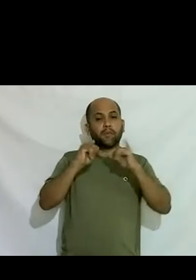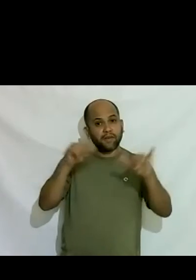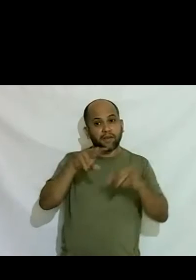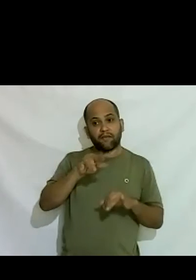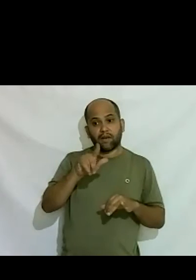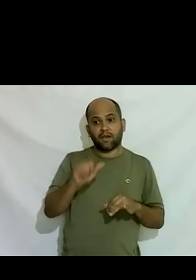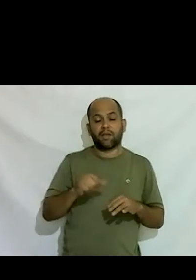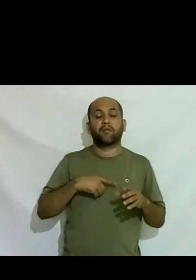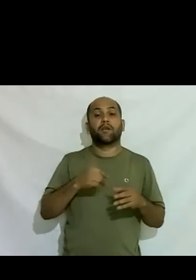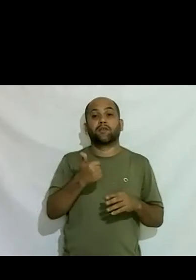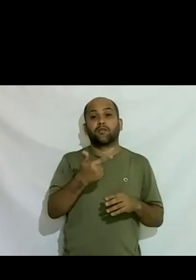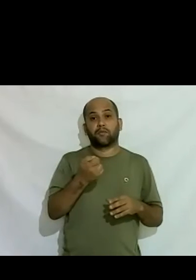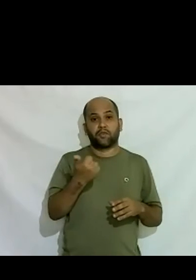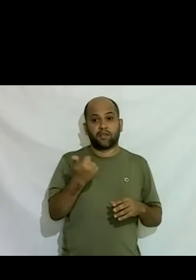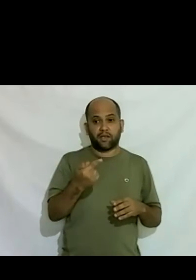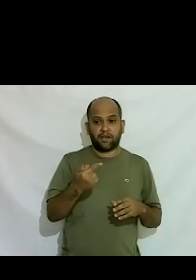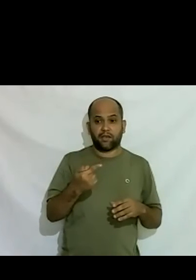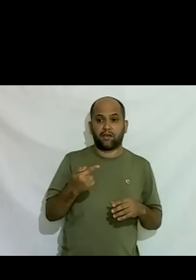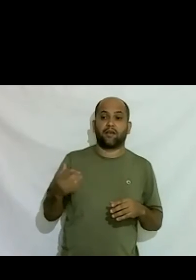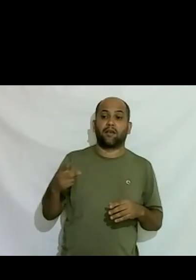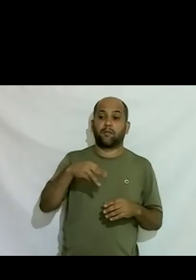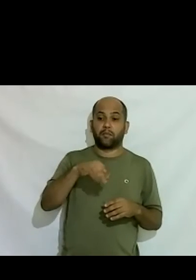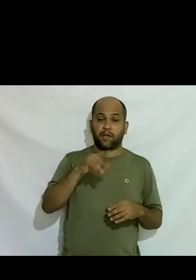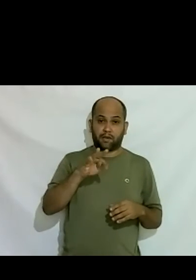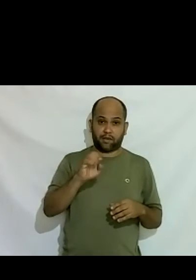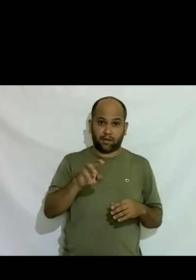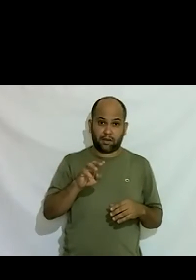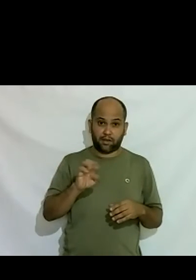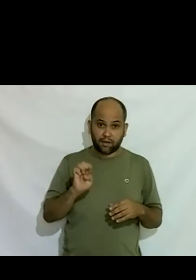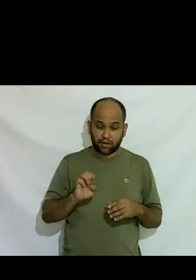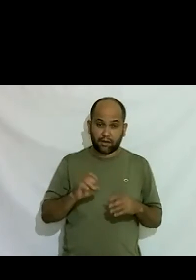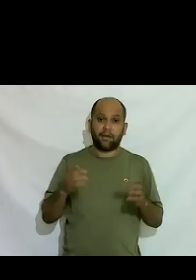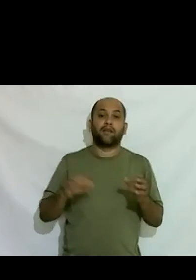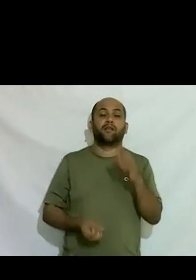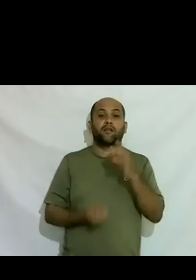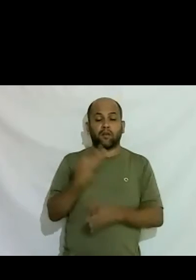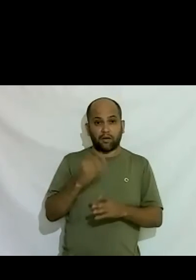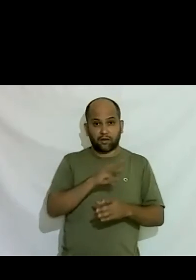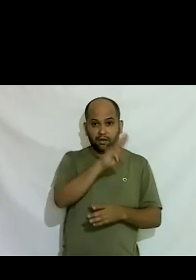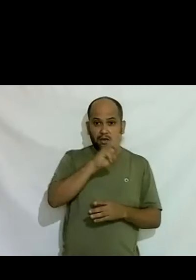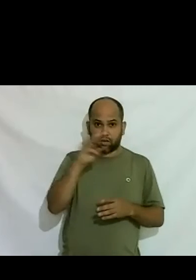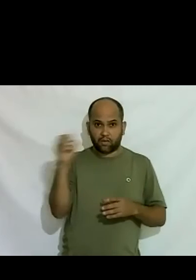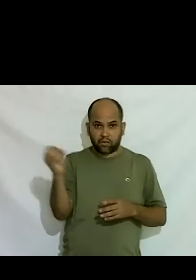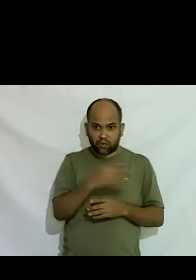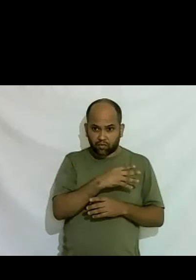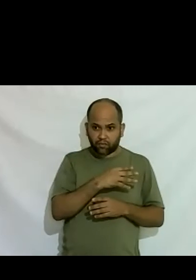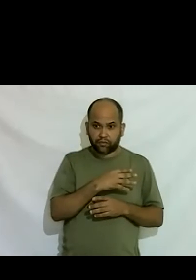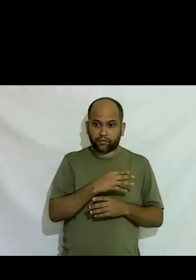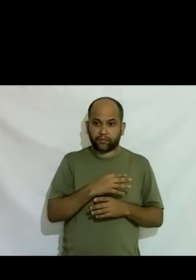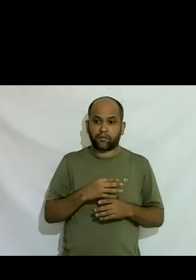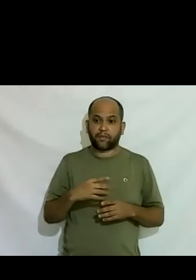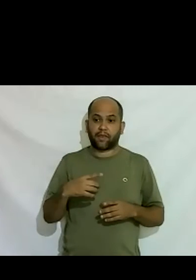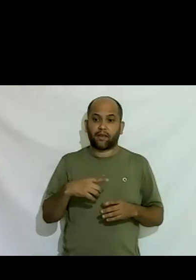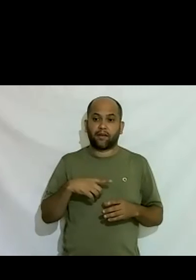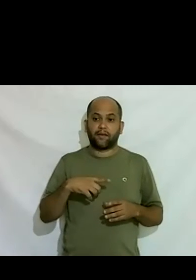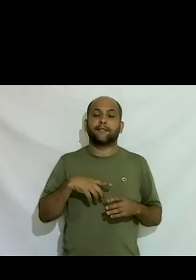2017 a Maite veio e logo em seguida ela fez um outro site que hoje já foi refeito mais uma vez que